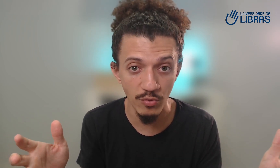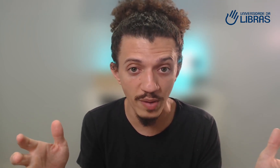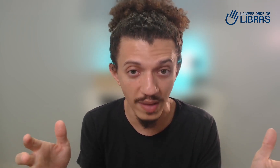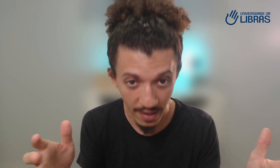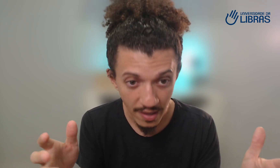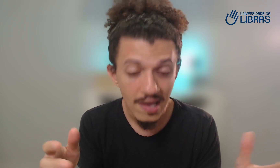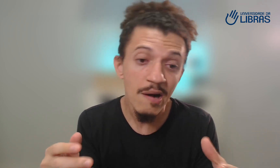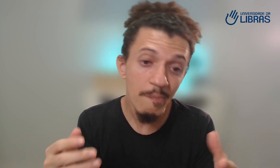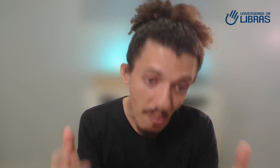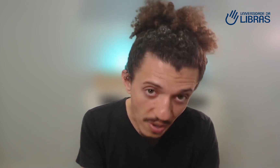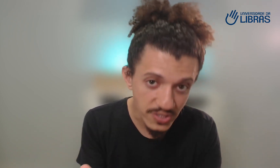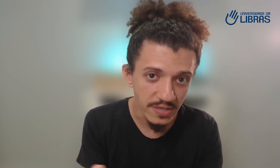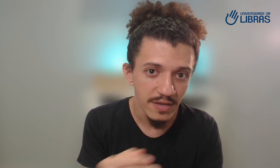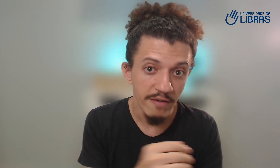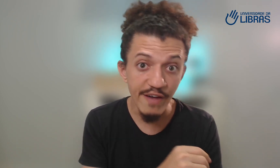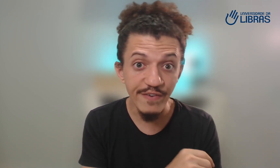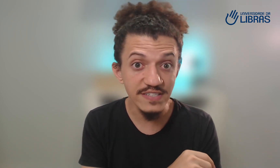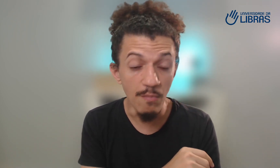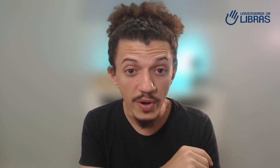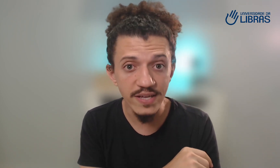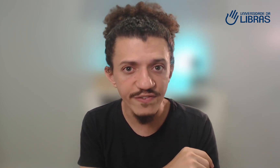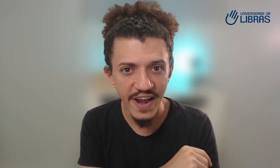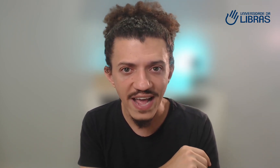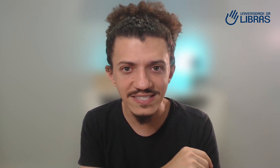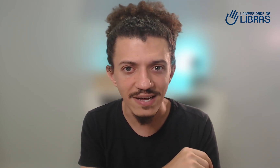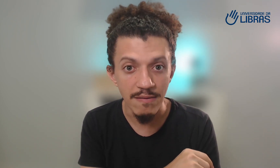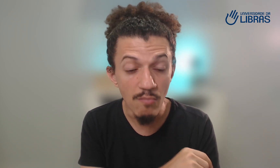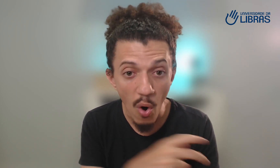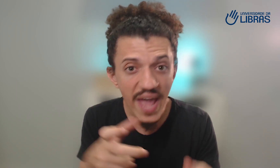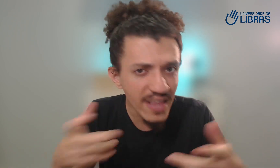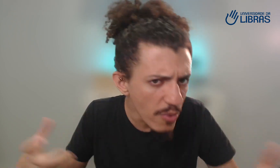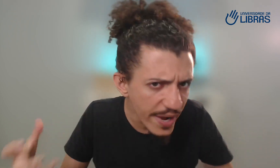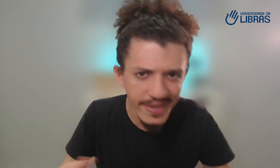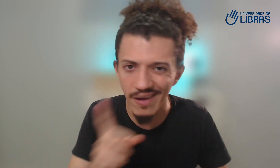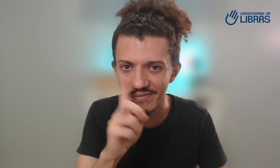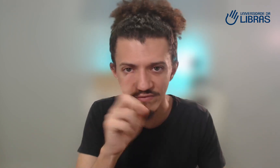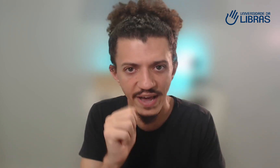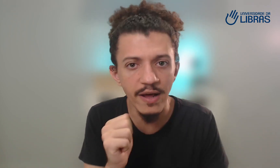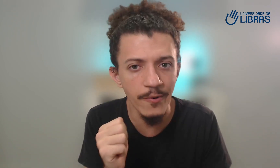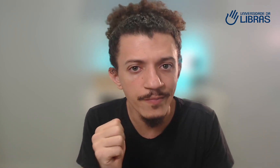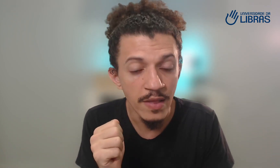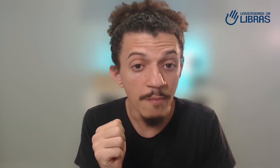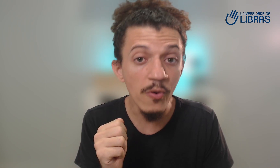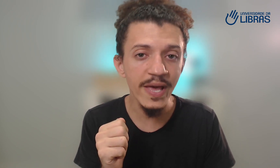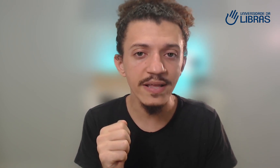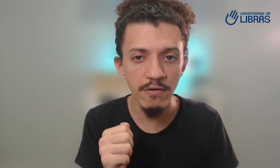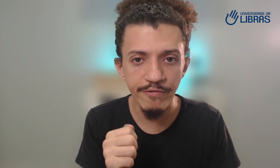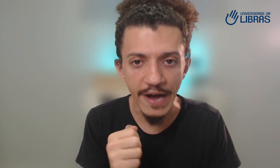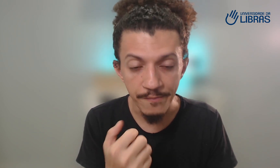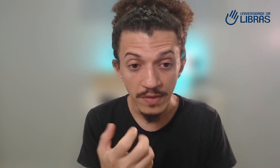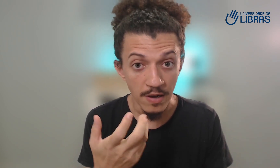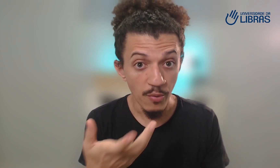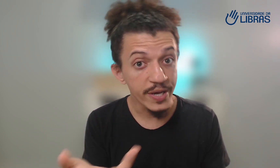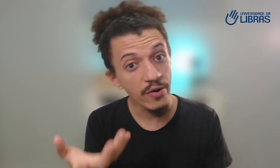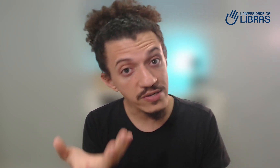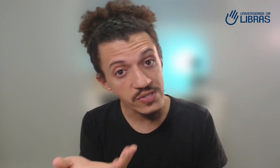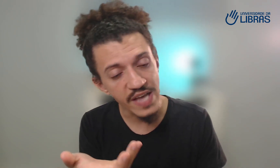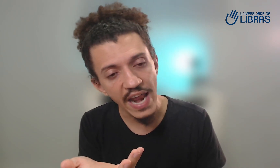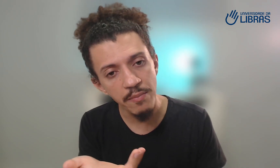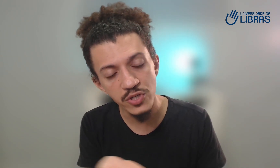do bebê? Pode. Vai fazer muita diferença? Muita, muita? Vai, não. Por que não vai? Porque o nosso cérebro,